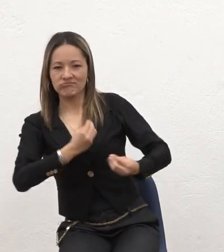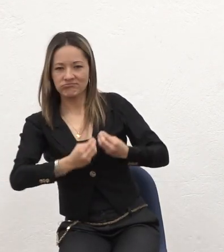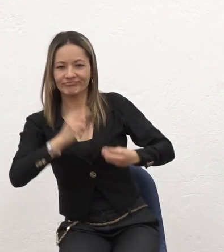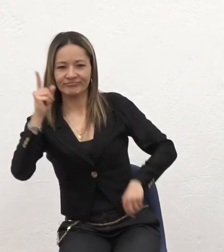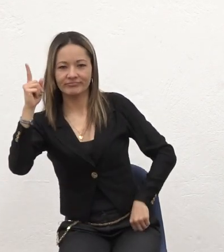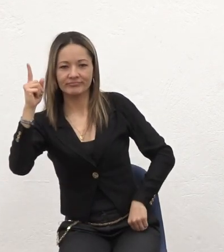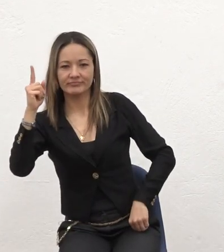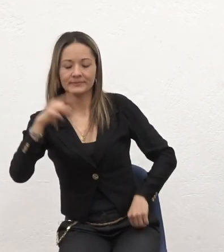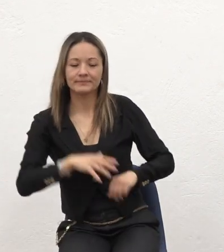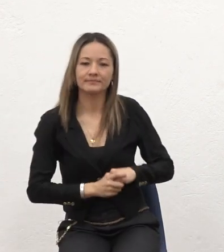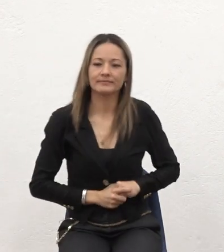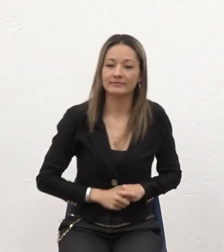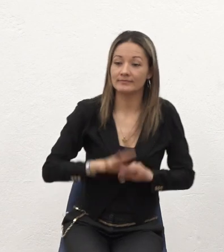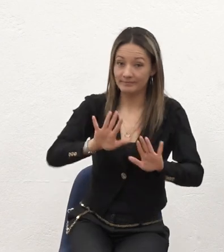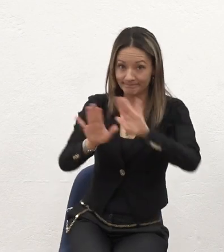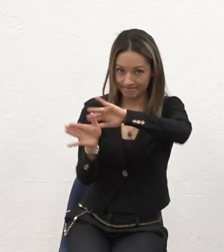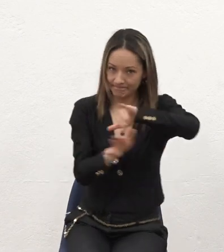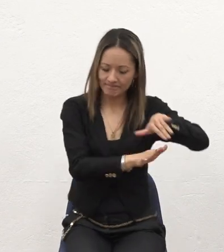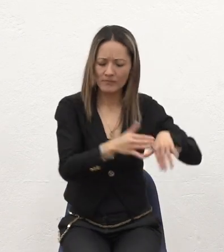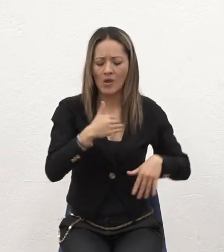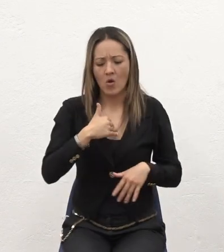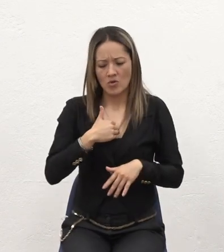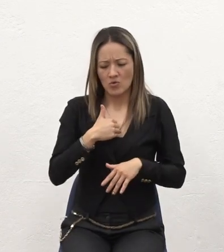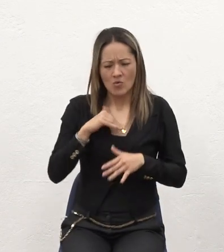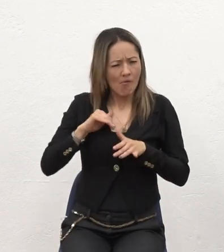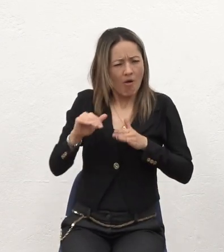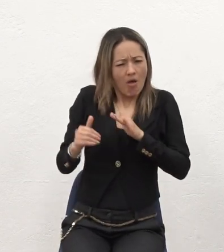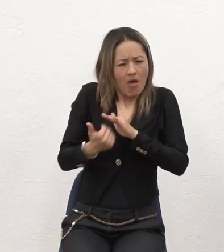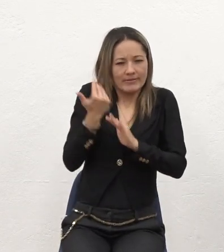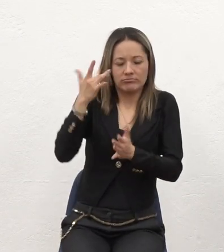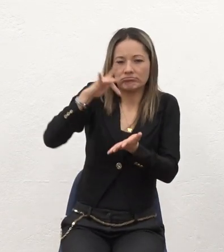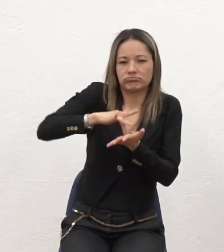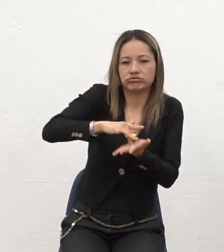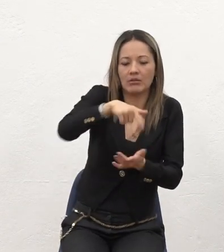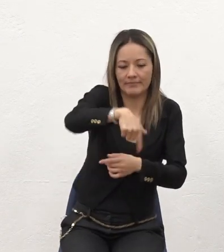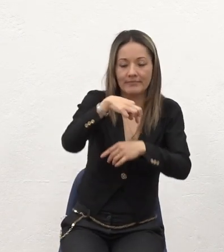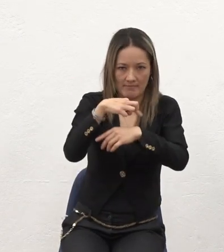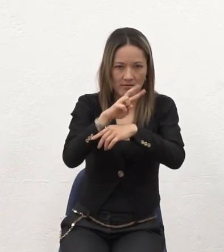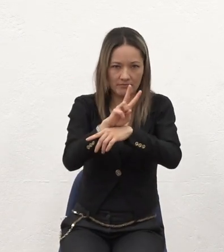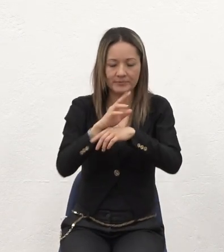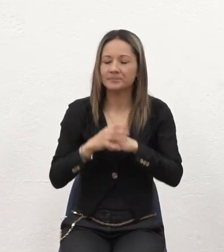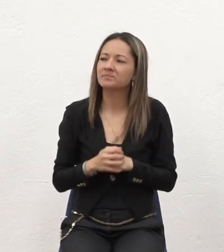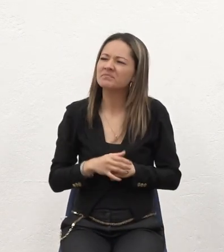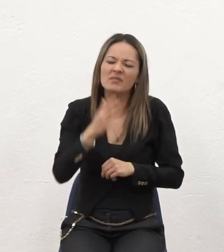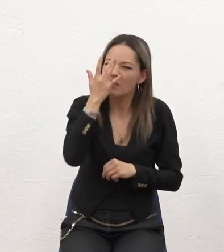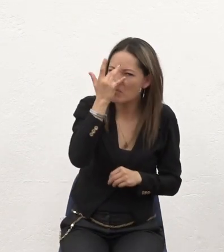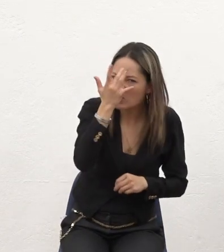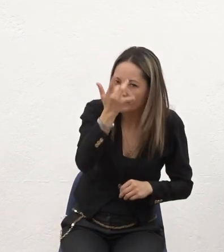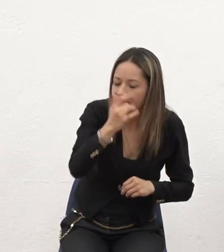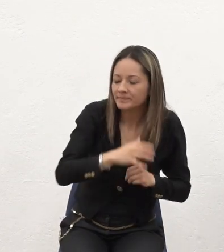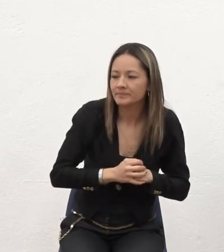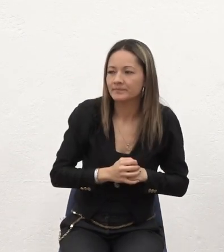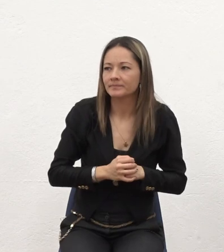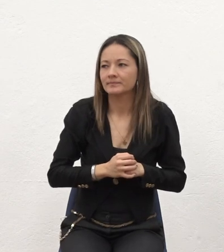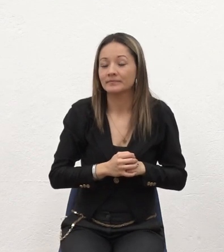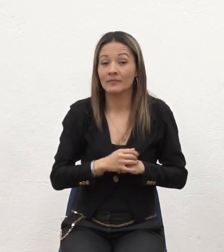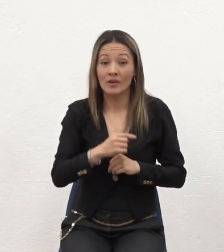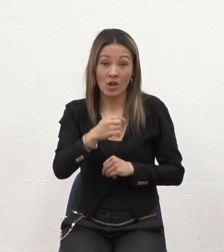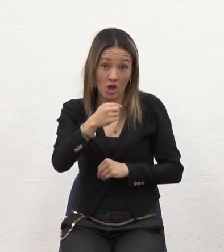Cuando yo empecé A asistir A palabra viva Fue por Como les digo No fue por voluntad